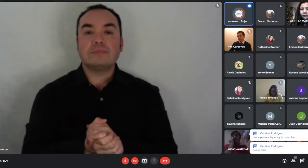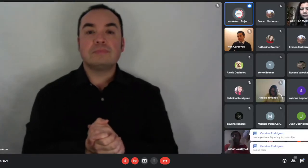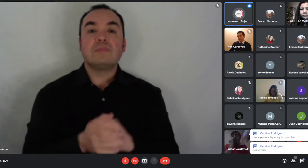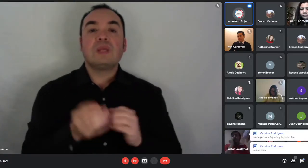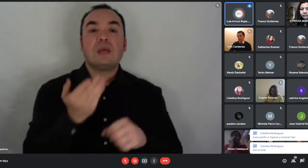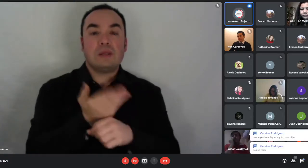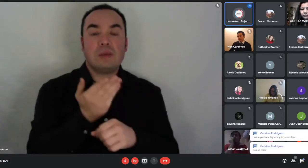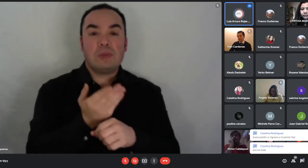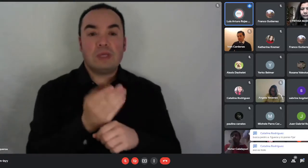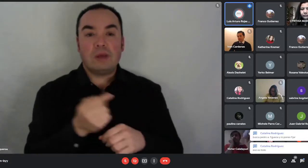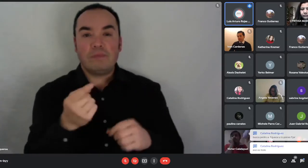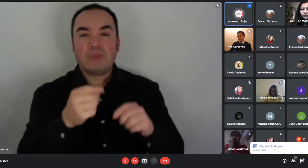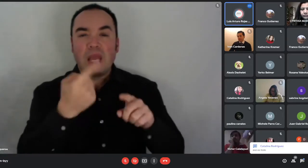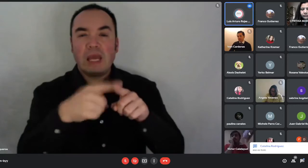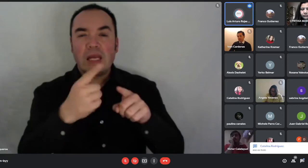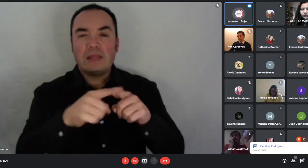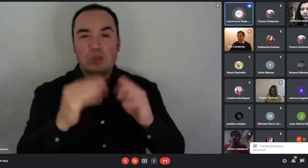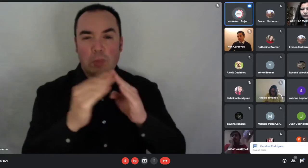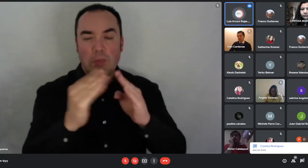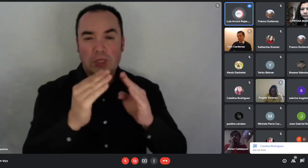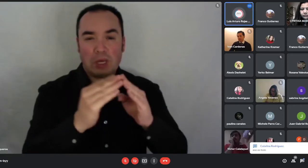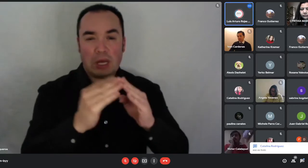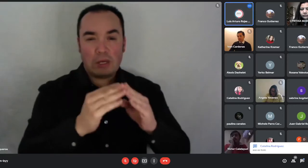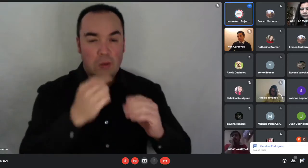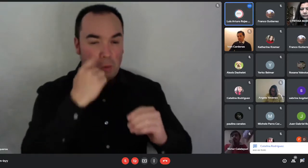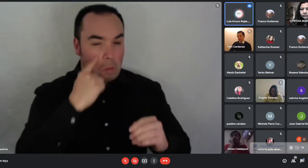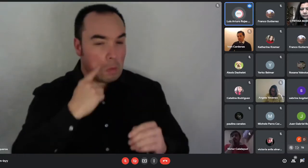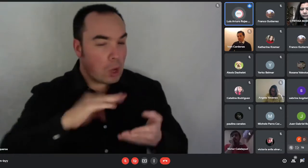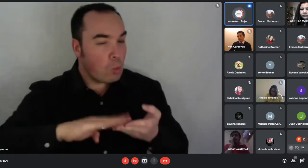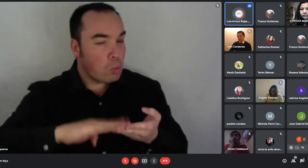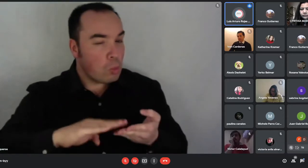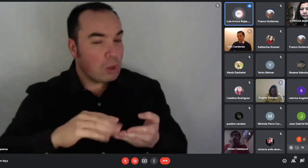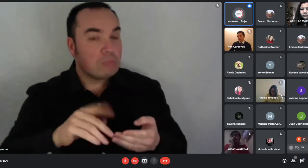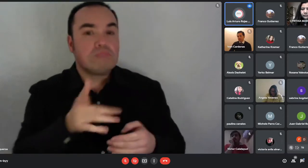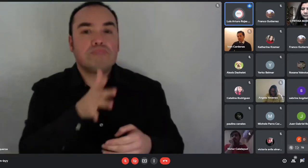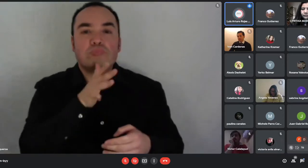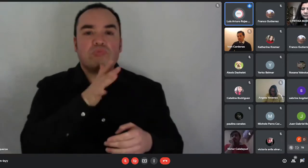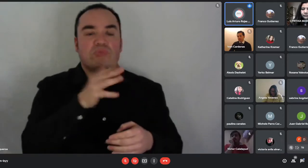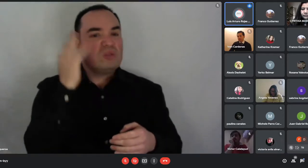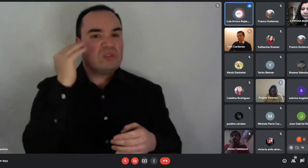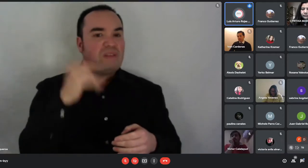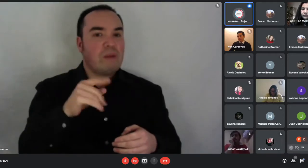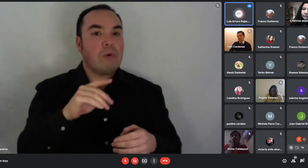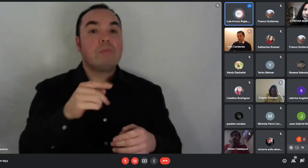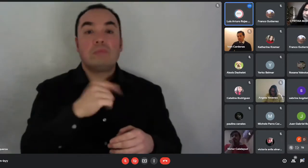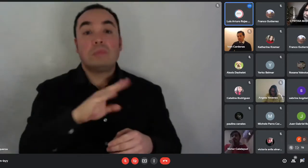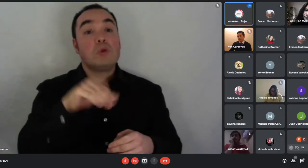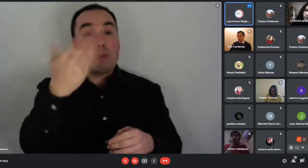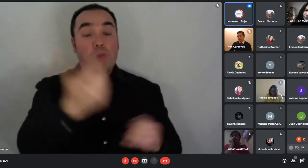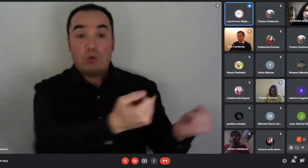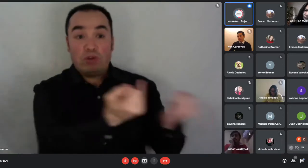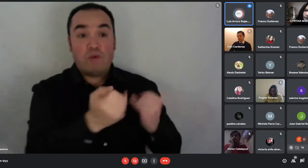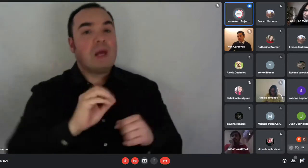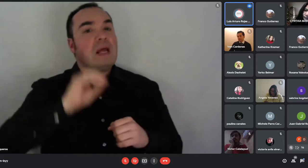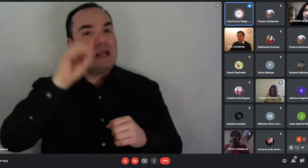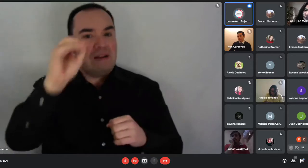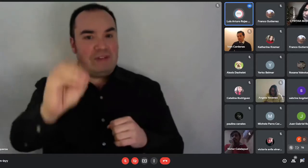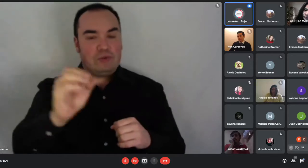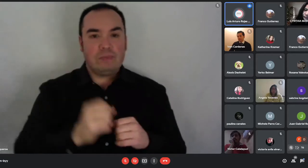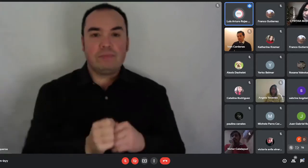todavía, pero lo vamos a informar oportunamente cuando tengamos la información. Y el monto máximo del subsidio en el tramo 2 es de 550 UF, el valor